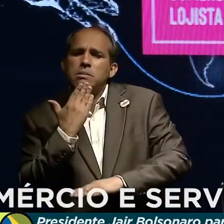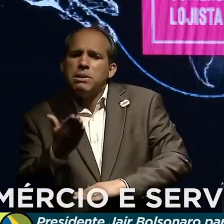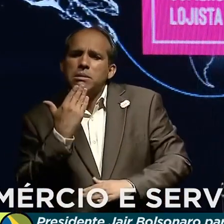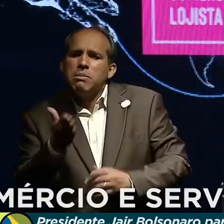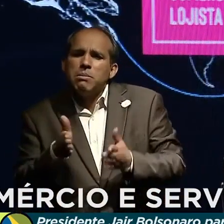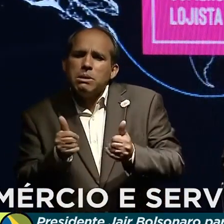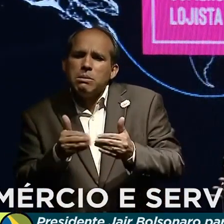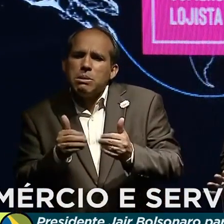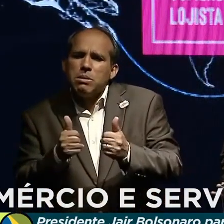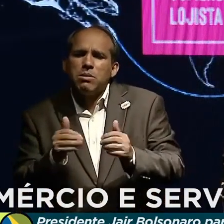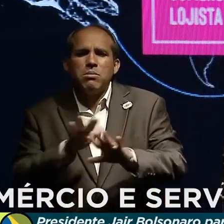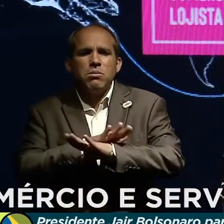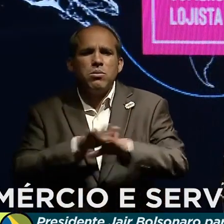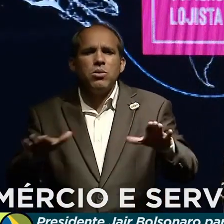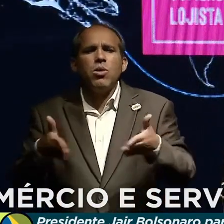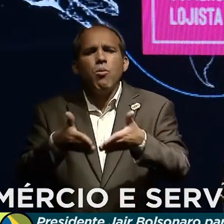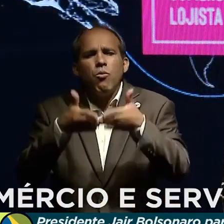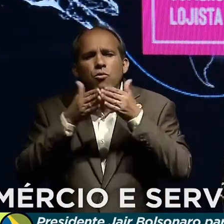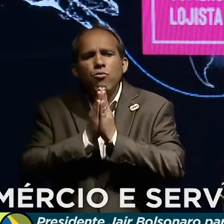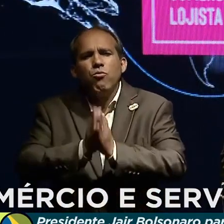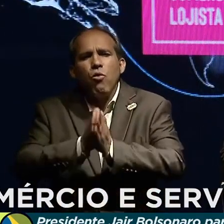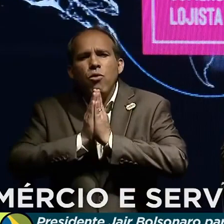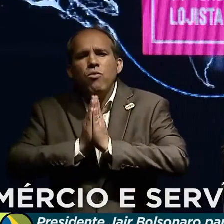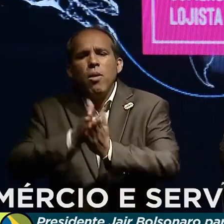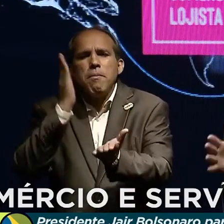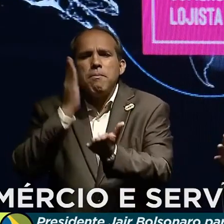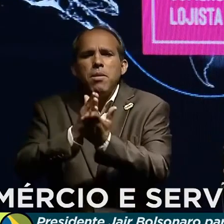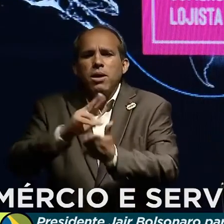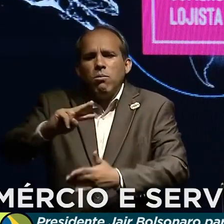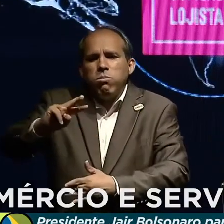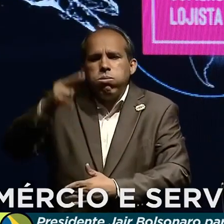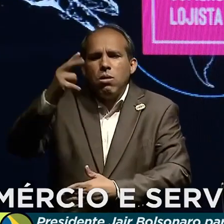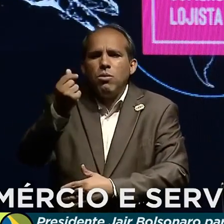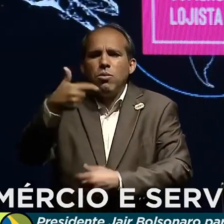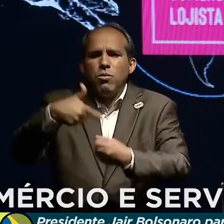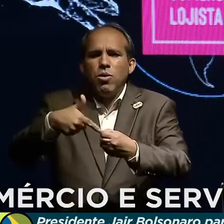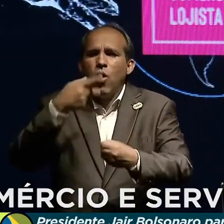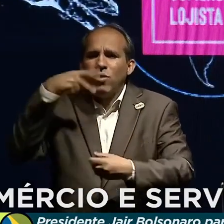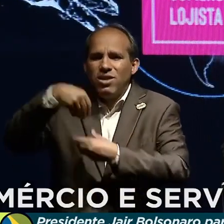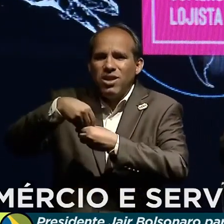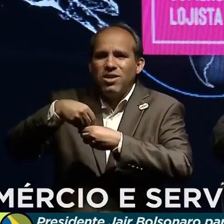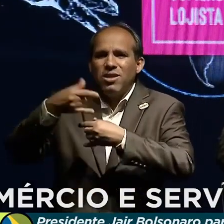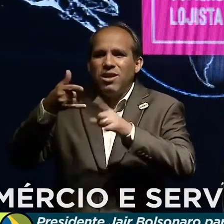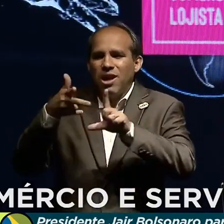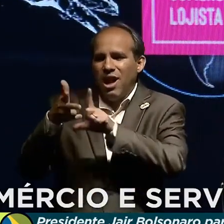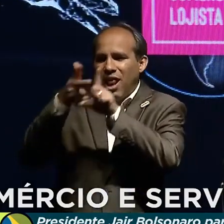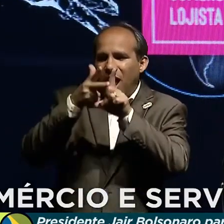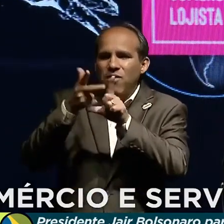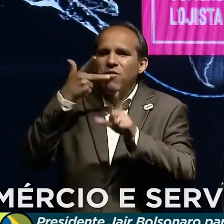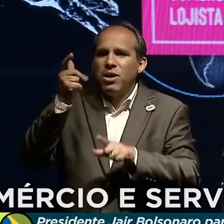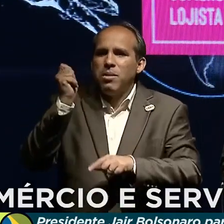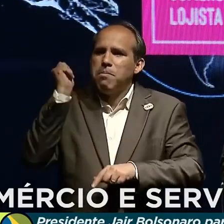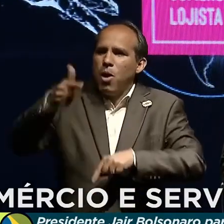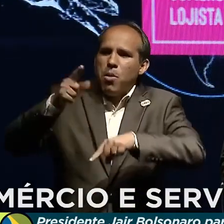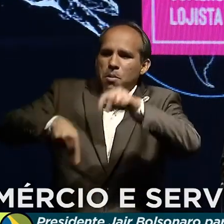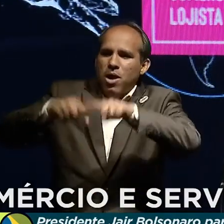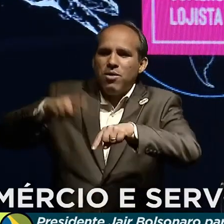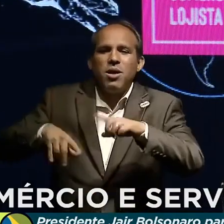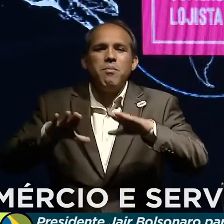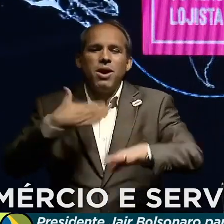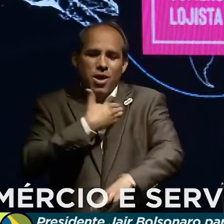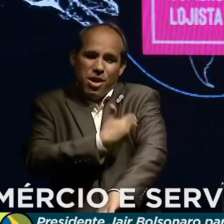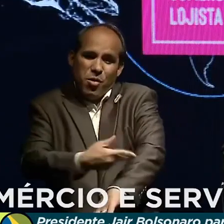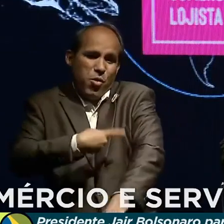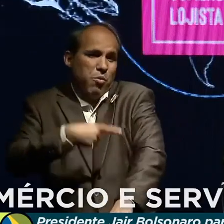aumente mais o preço dos combustíveis. Falei até um palavrão numa live, coisa que não é muito comum da minha